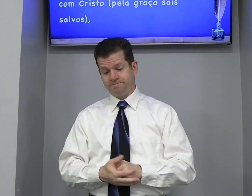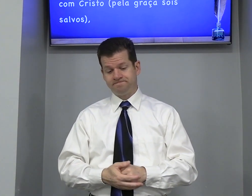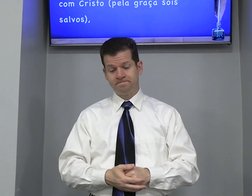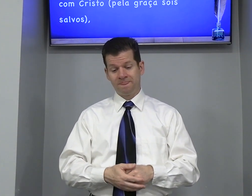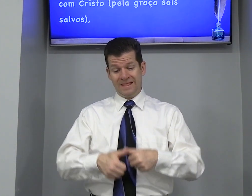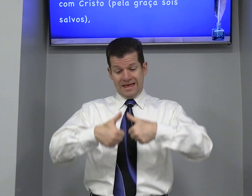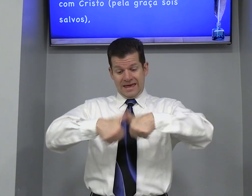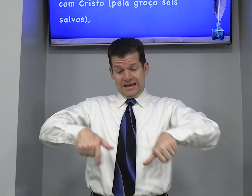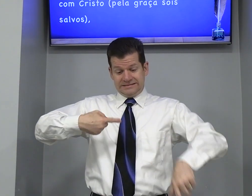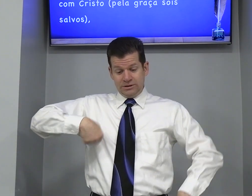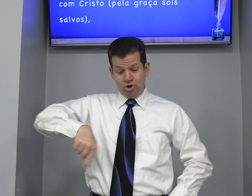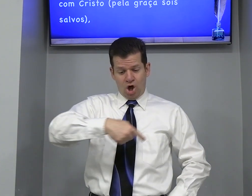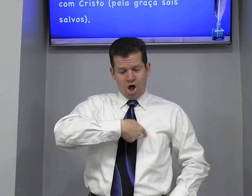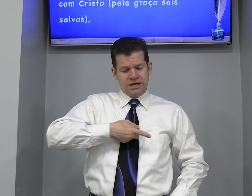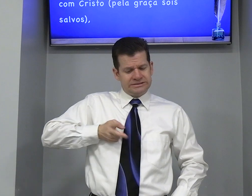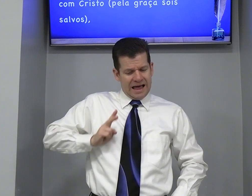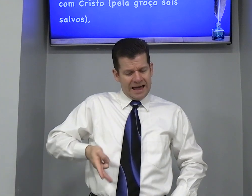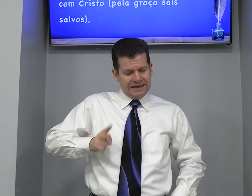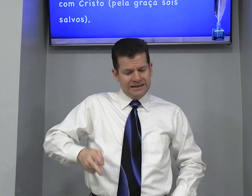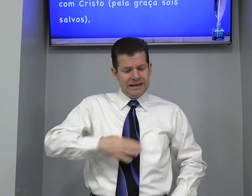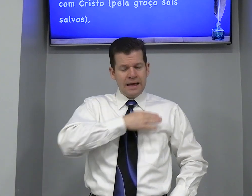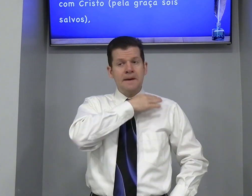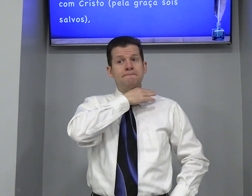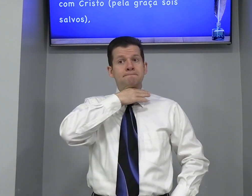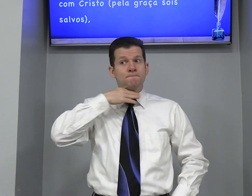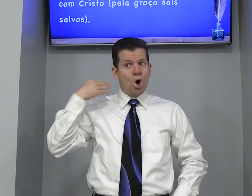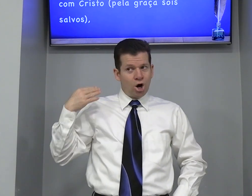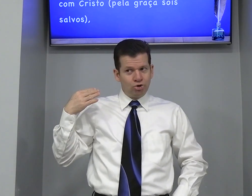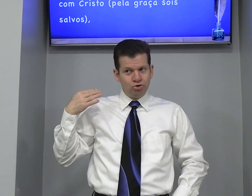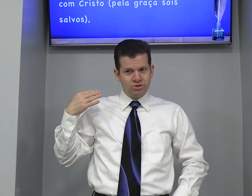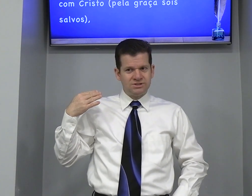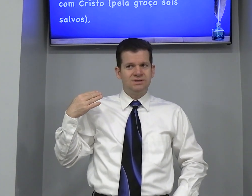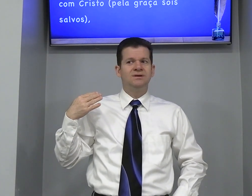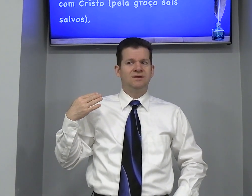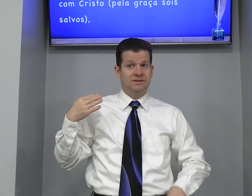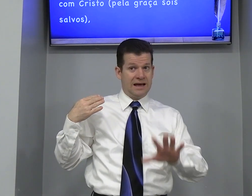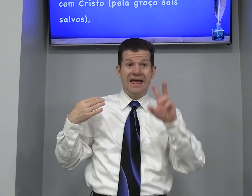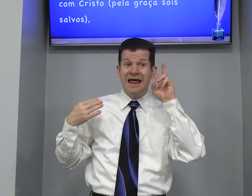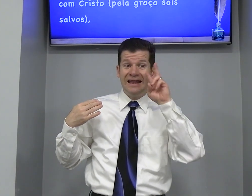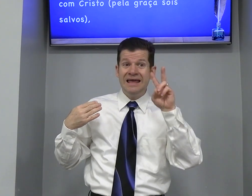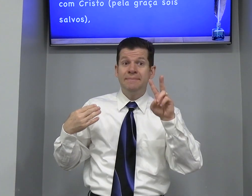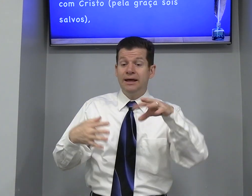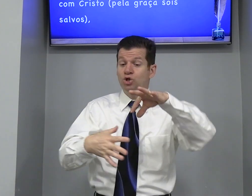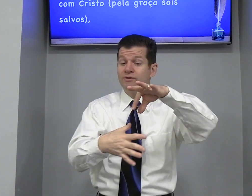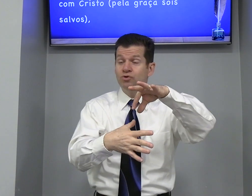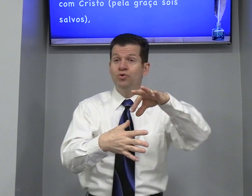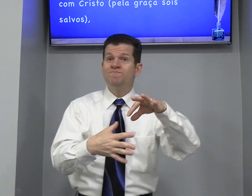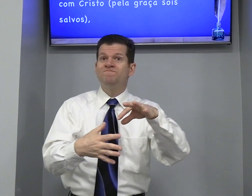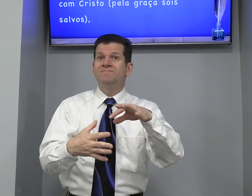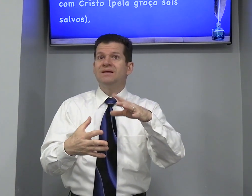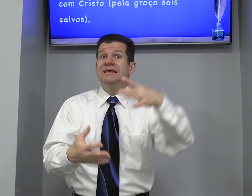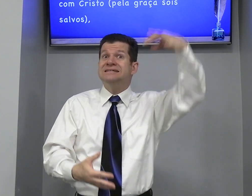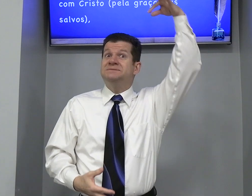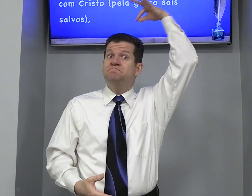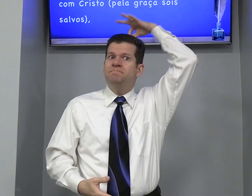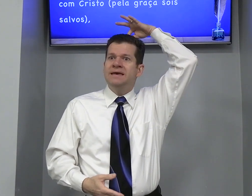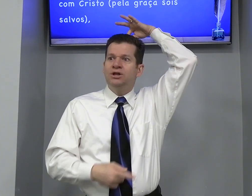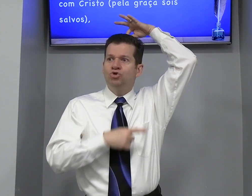Estando nós Ainda Mortos Tá Lembra Estou falando Espírito